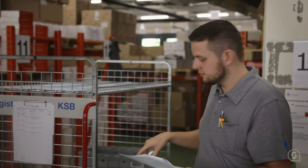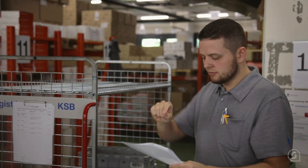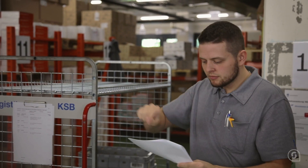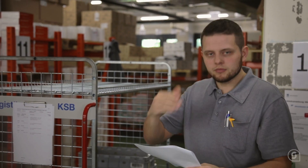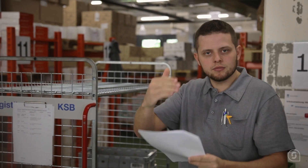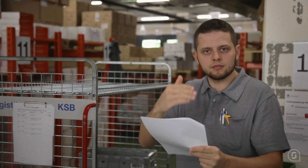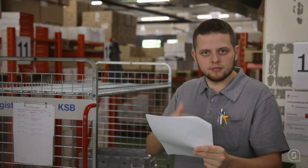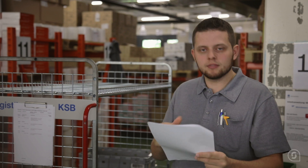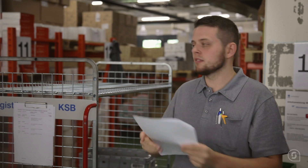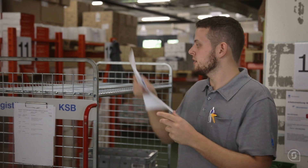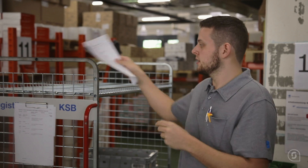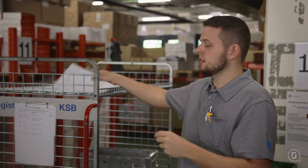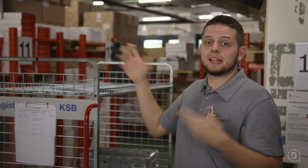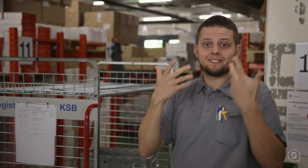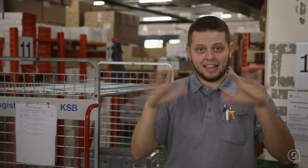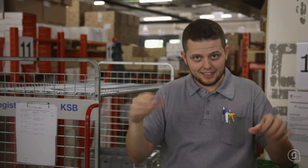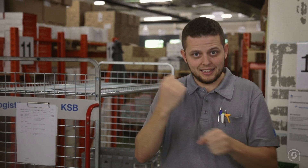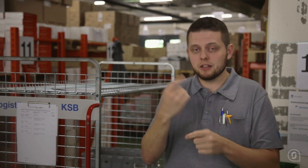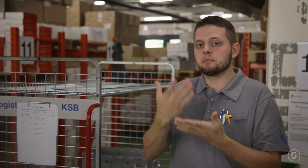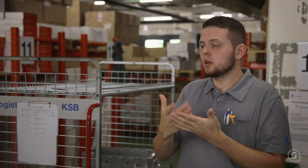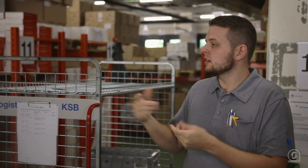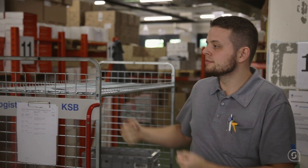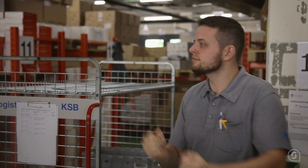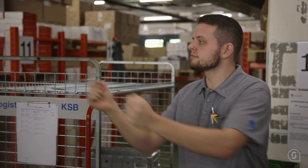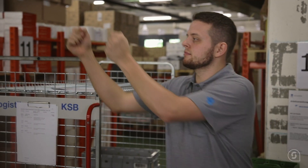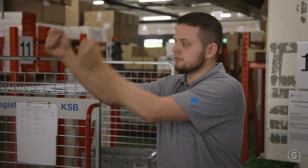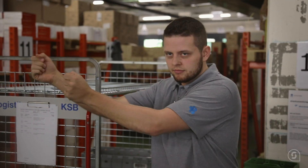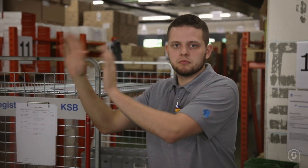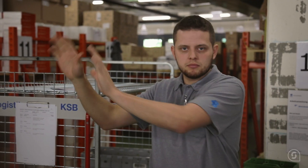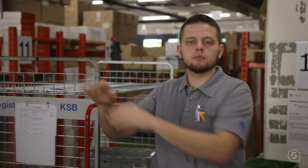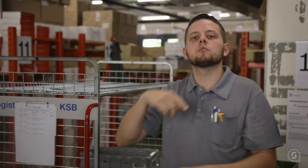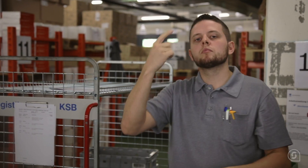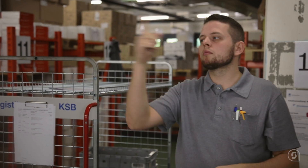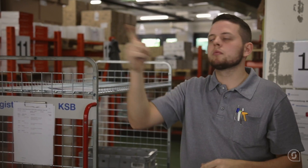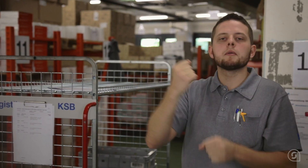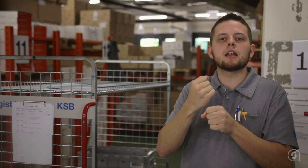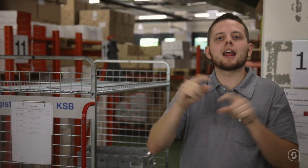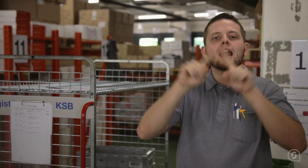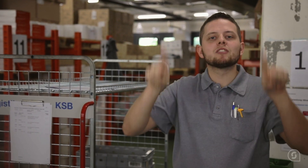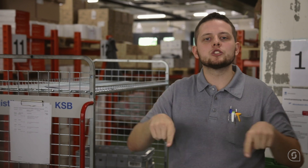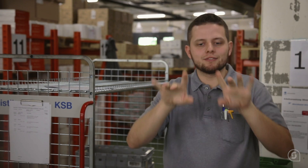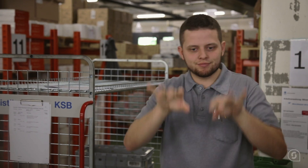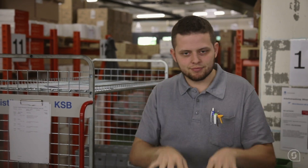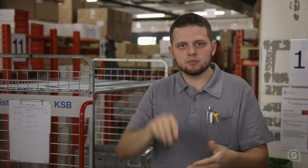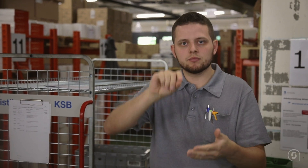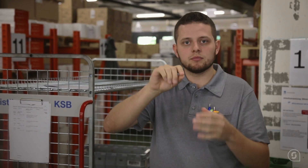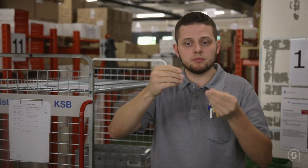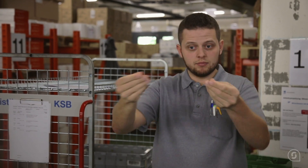Ich arbeite alles nacheinander ab. Danach stelle ich den Wagen mit dem Material ab. Dann wird ein Materiallieberschein erstellt, den ich